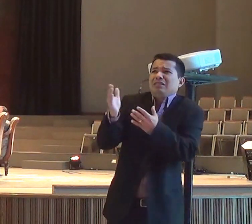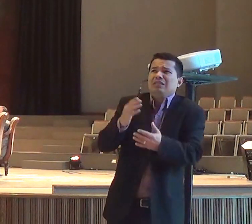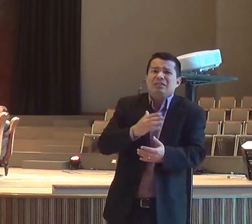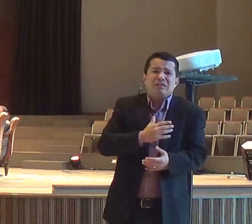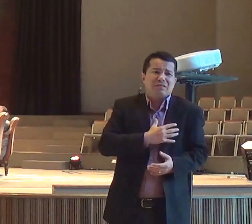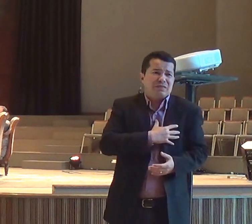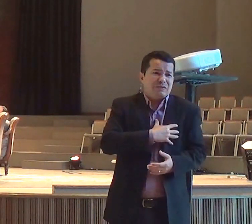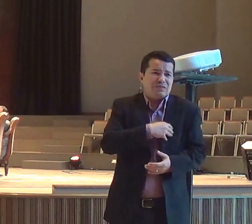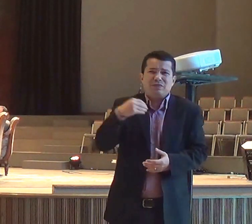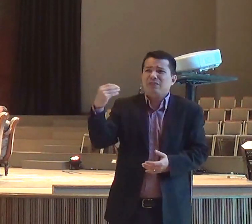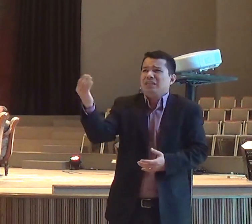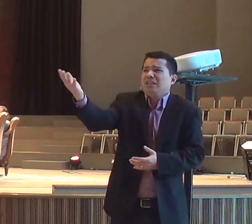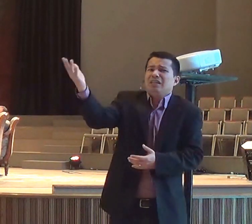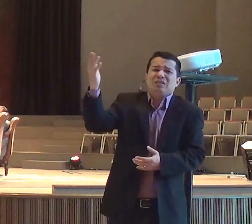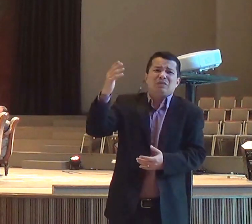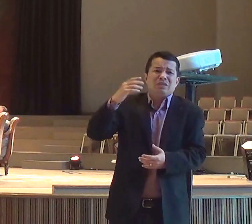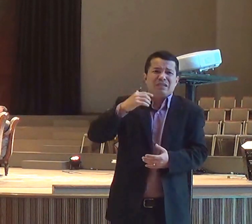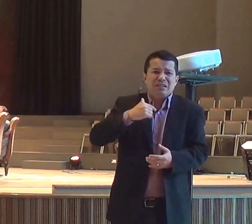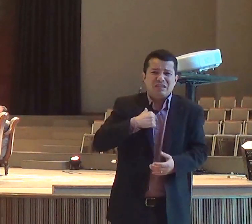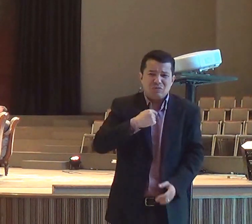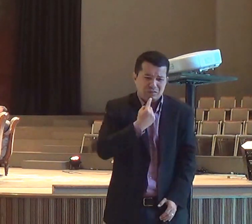e eu estou sozinho aqui, nesse buraco,